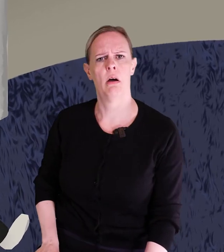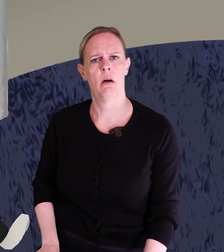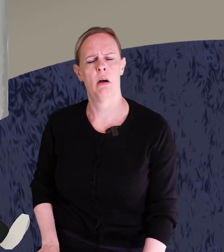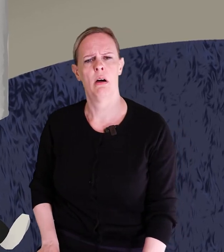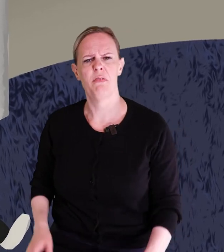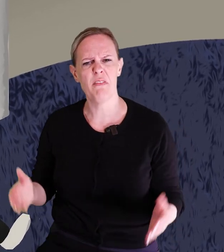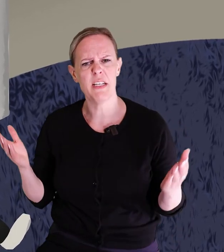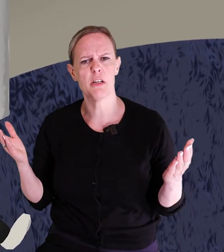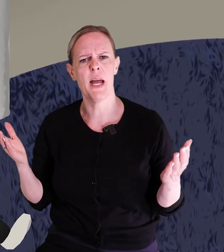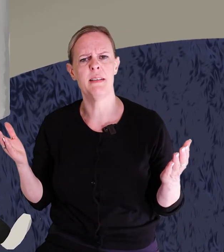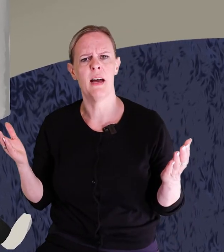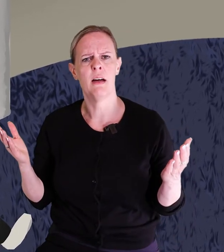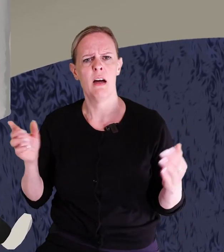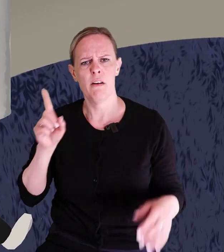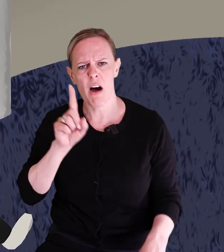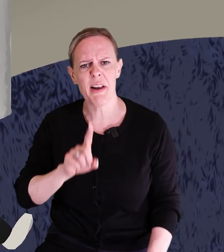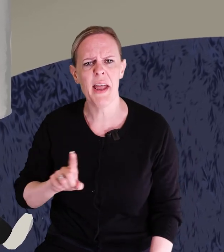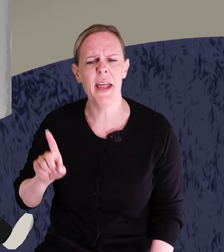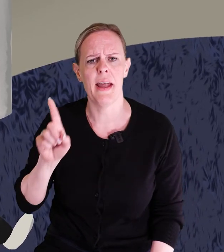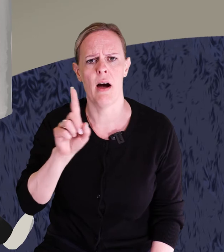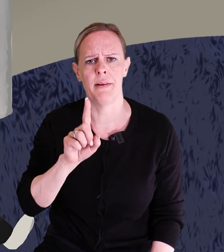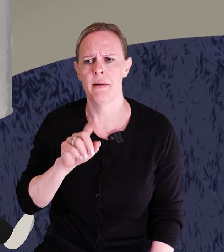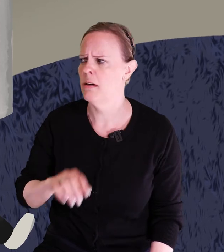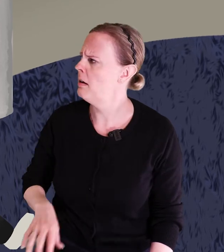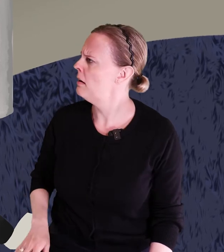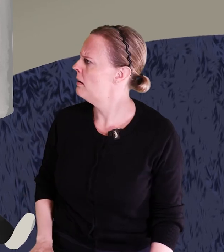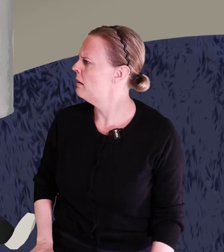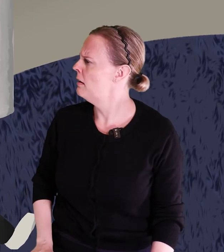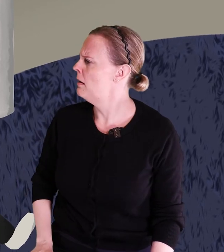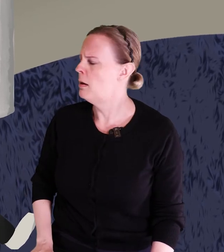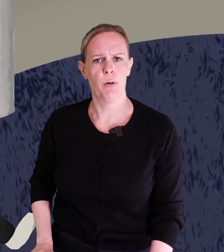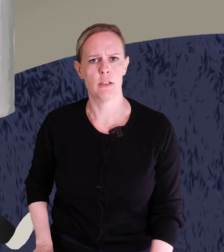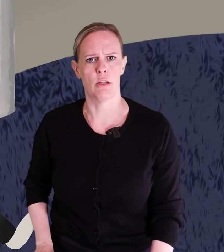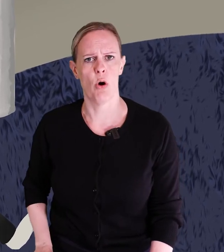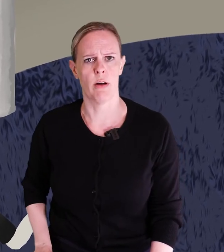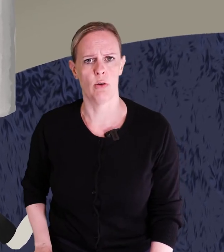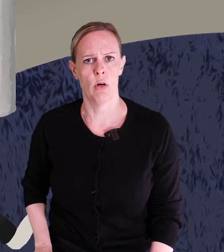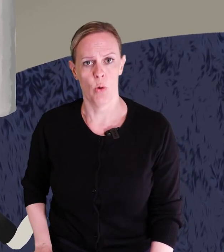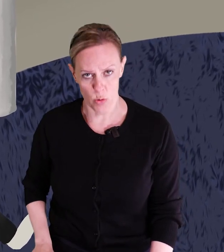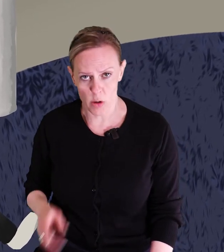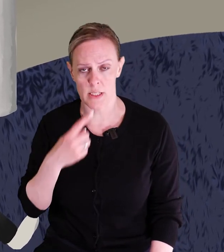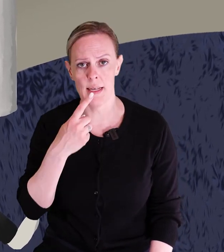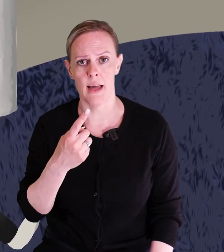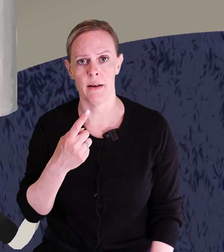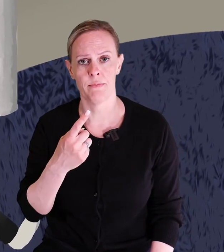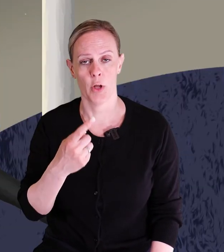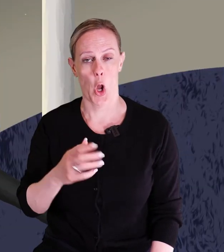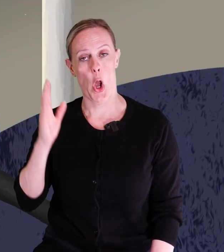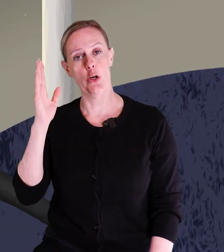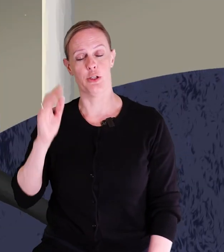Vad var det som hände? Var är han? Plötsligt hör han och någon säger. Huy